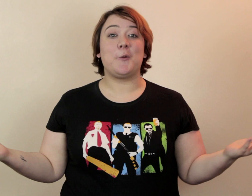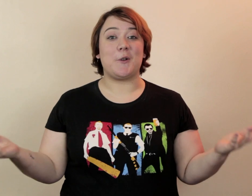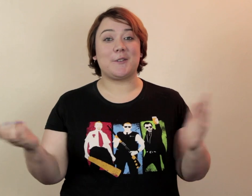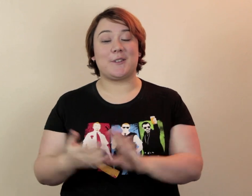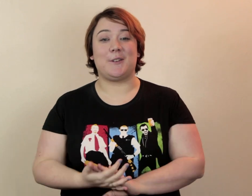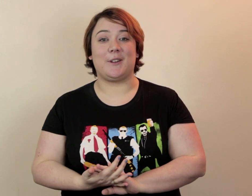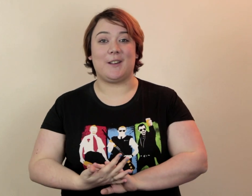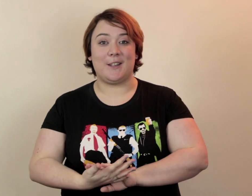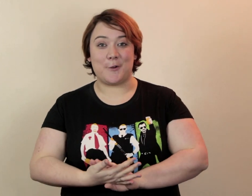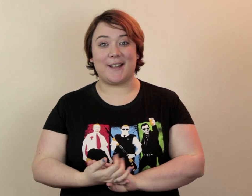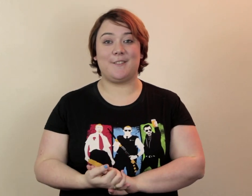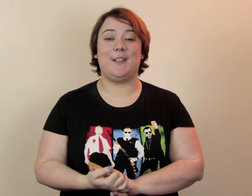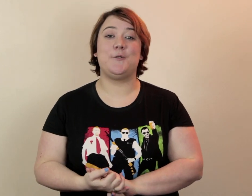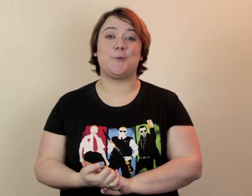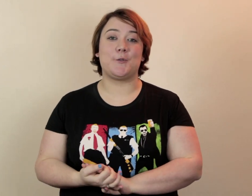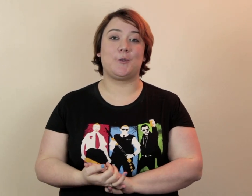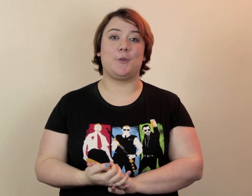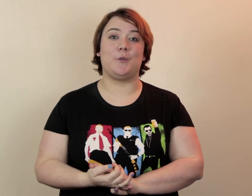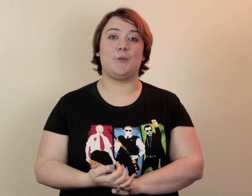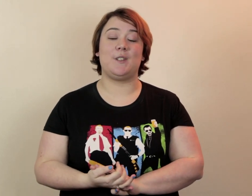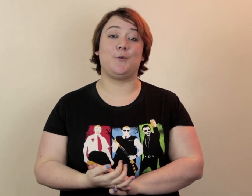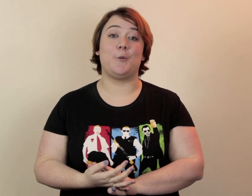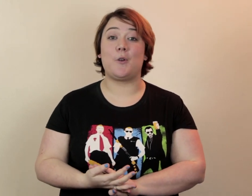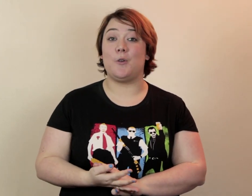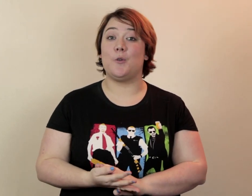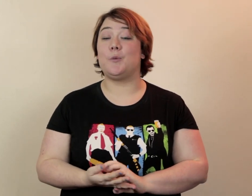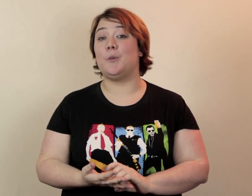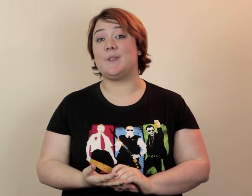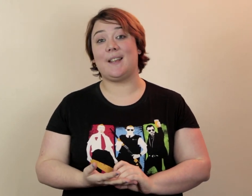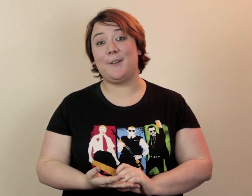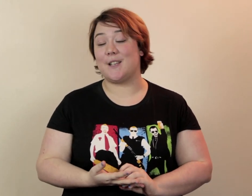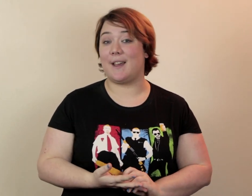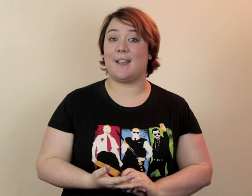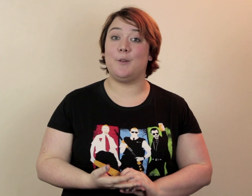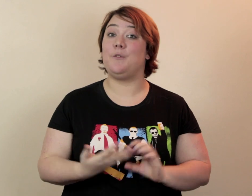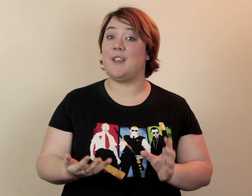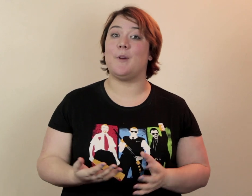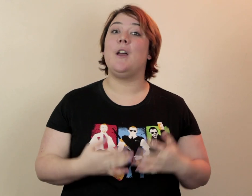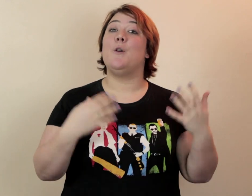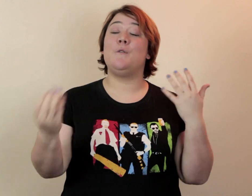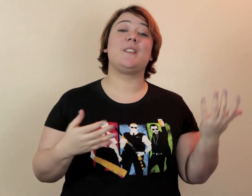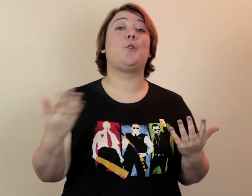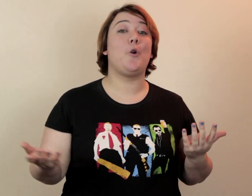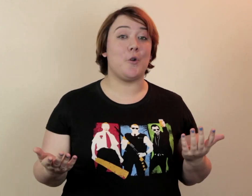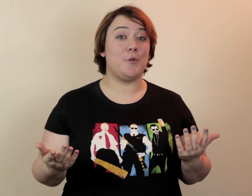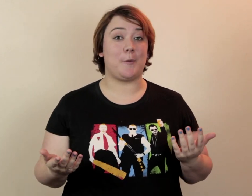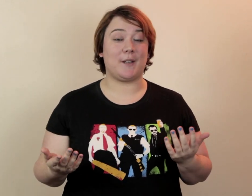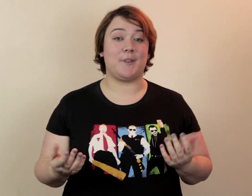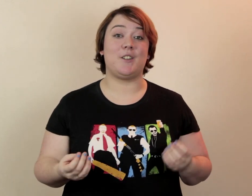corpulence Qui vous regarde cette vidéo Je pense que si je vous demande le nombre de séries que vous avez regardées Ou films Où vous êtes reconnue dans le personnage